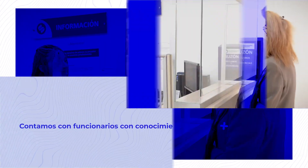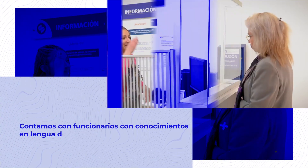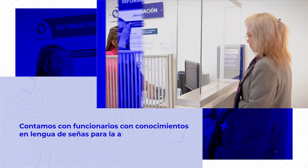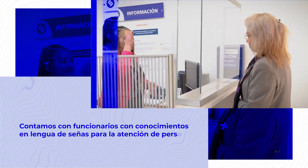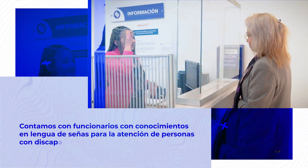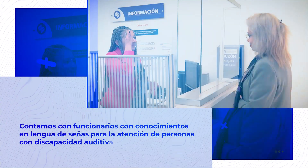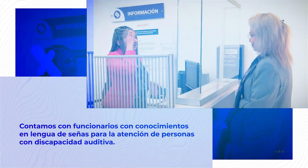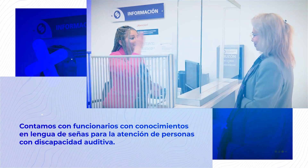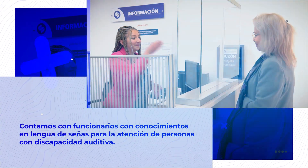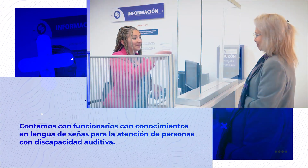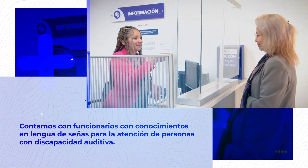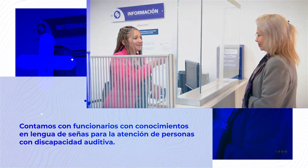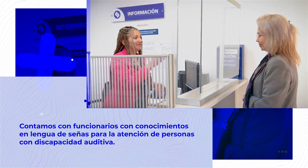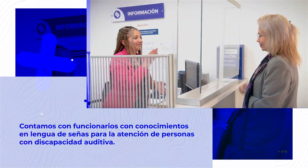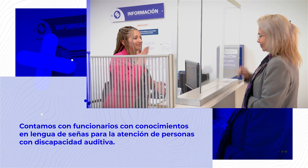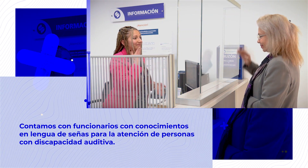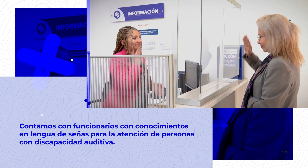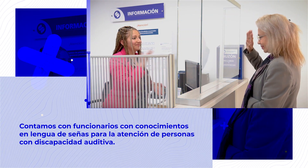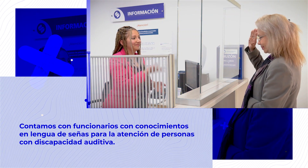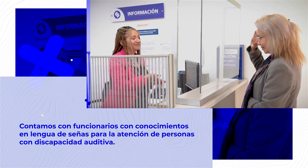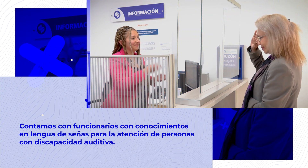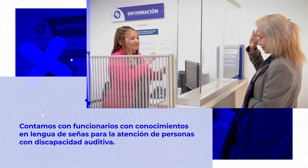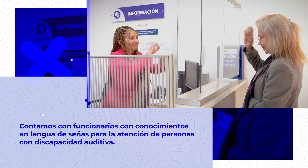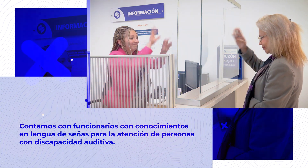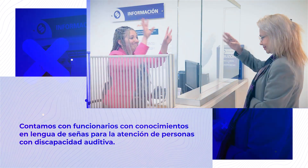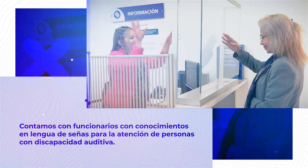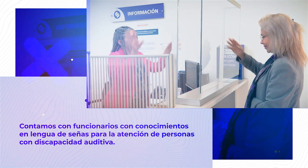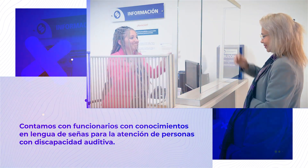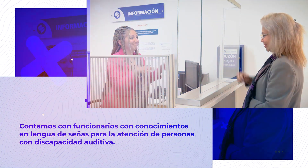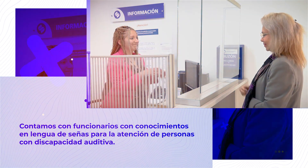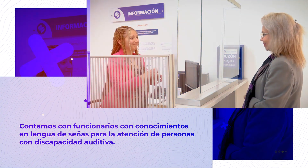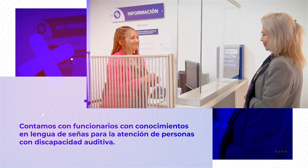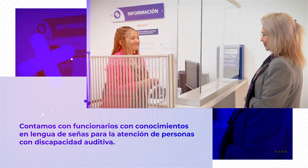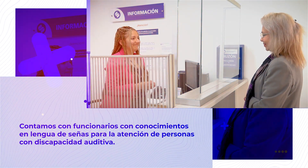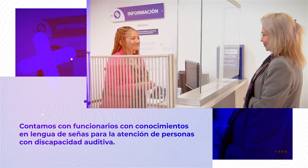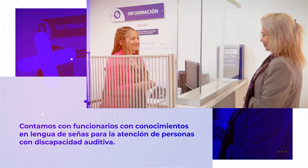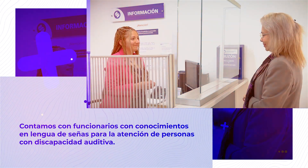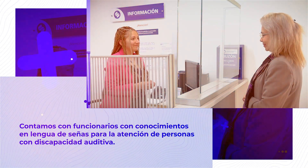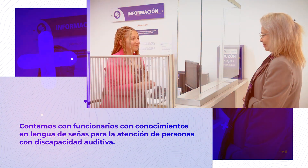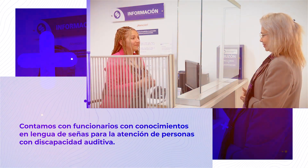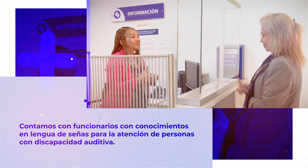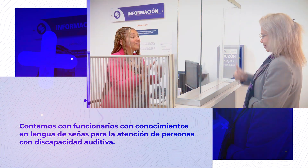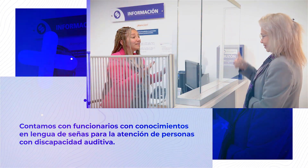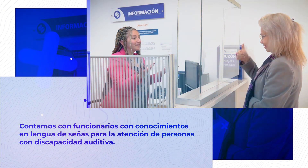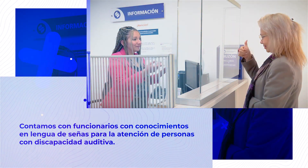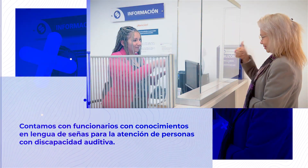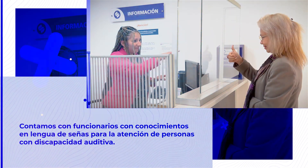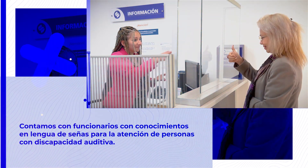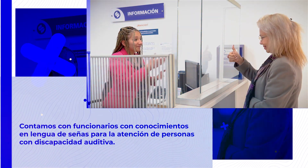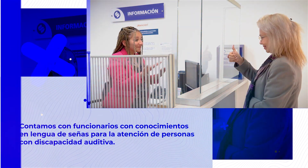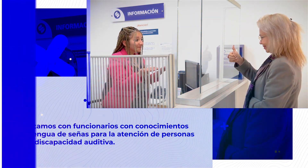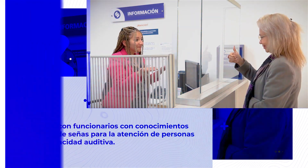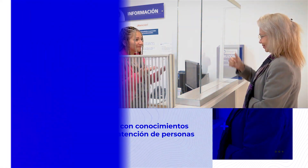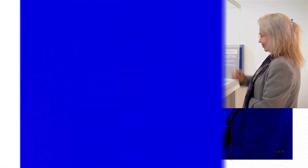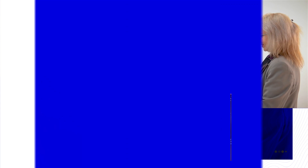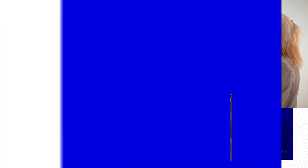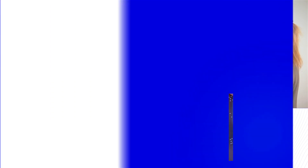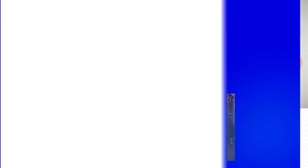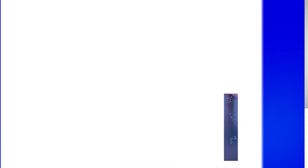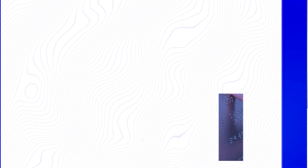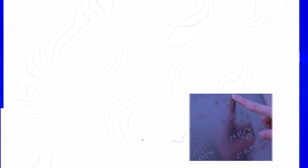Contamos con funcionarios con conocimientos en lengua de señas para la atención de personas con discapacidad auditiva.